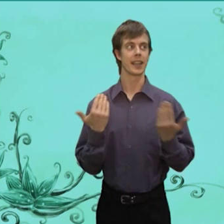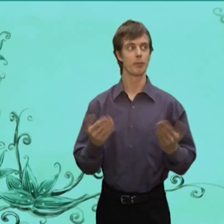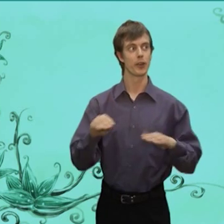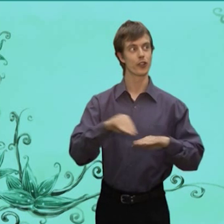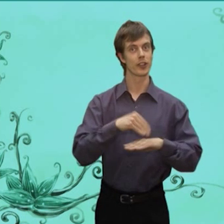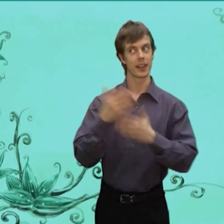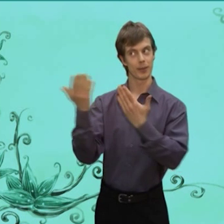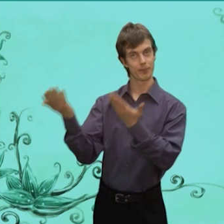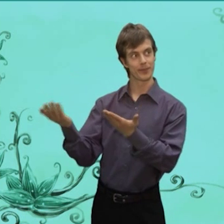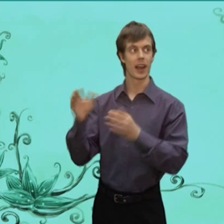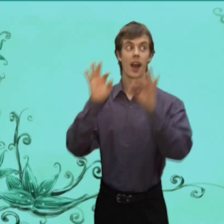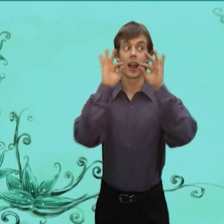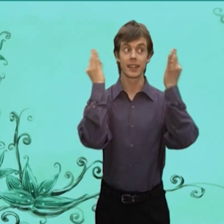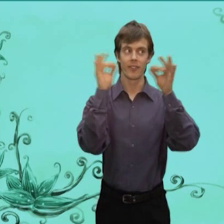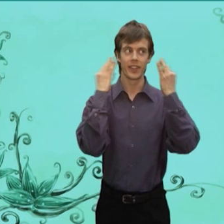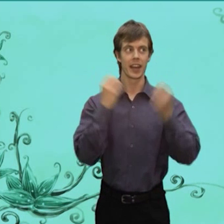А теперь Жена Котофей Иваныча